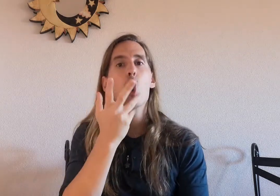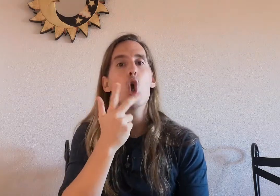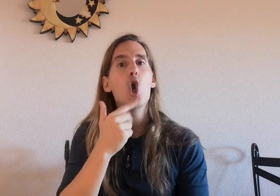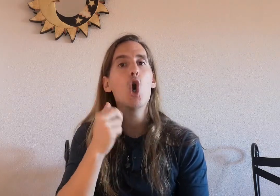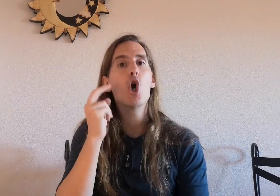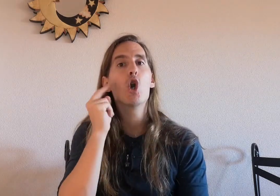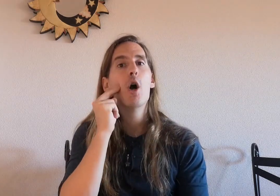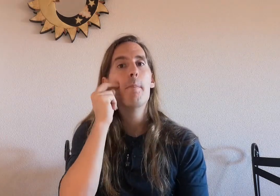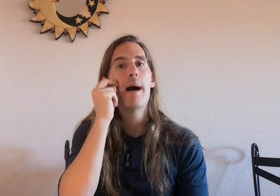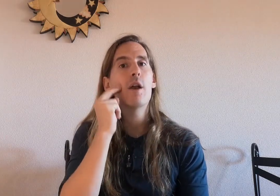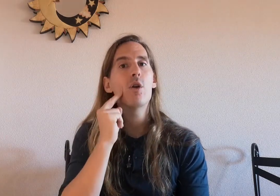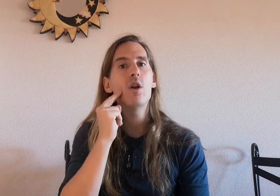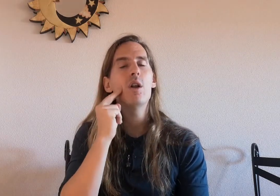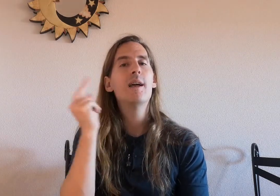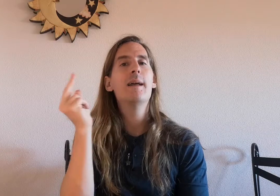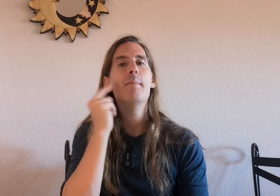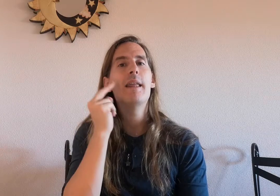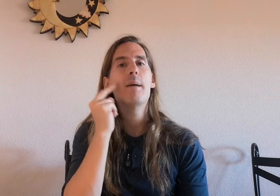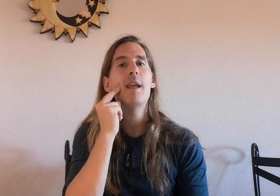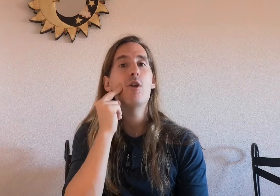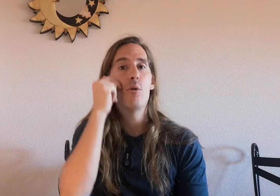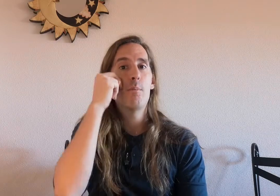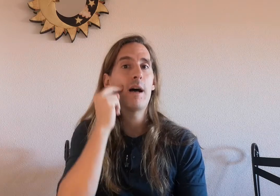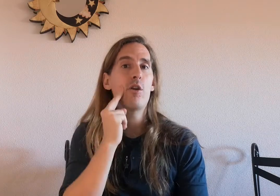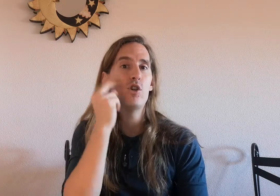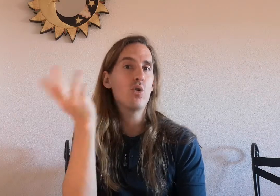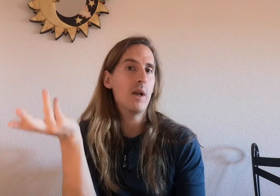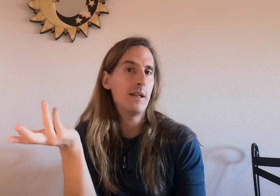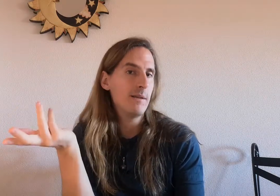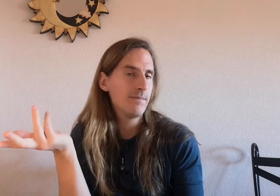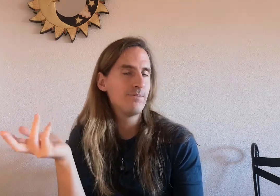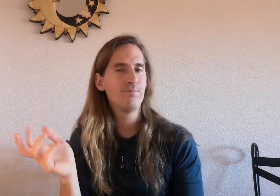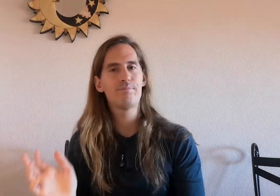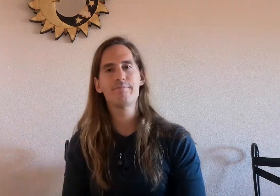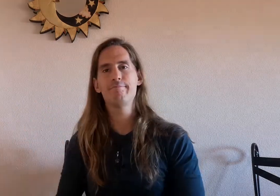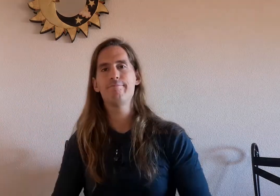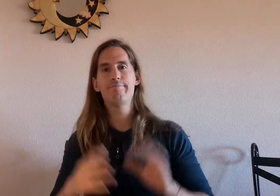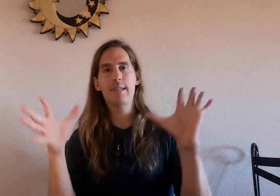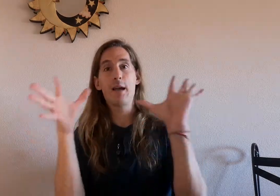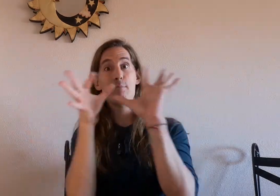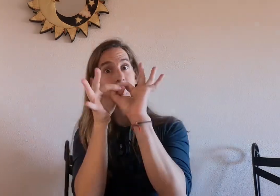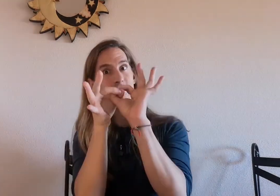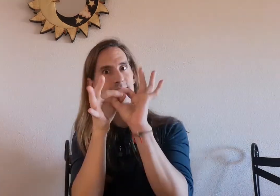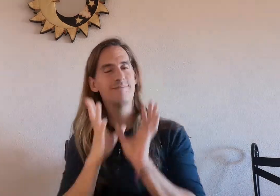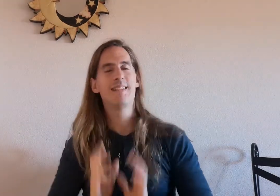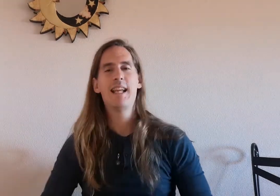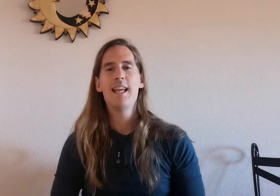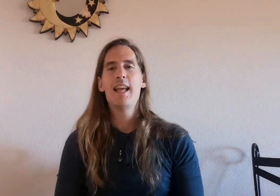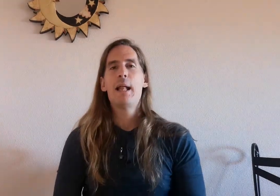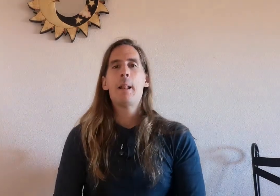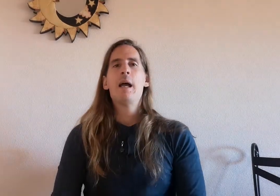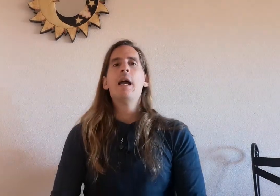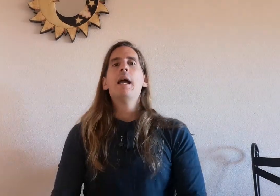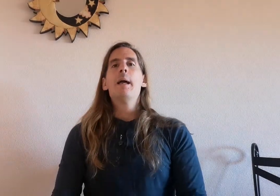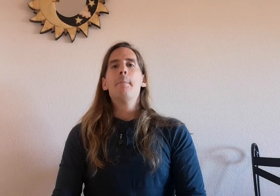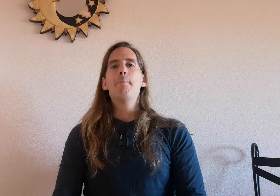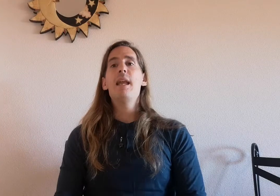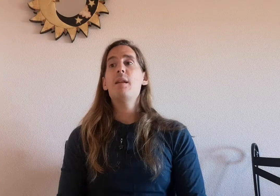color marrón me da miedo marrón y chocolate bien